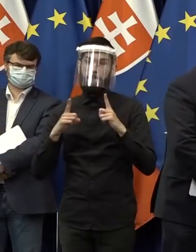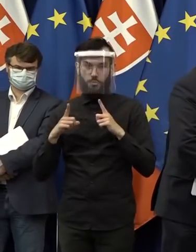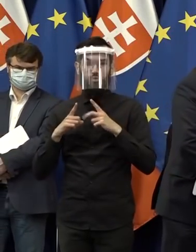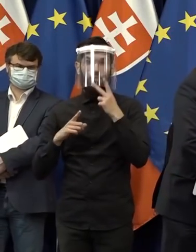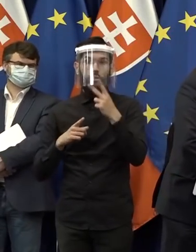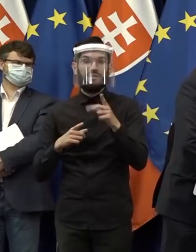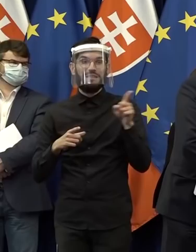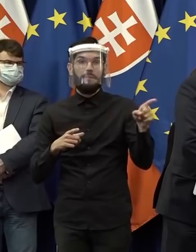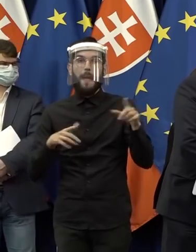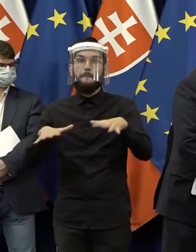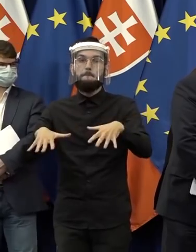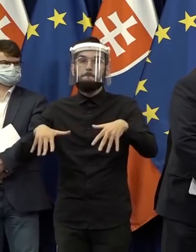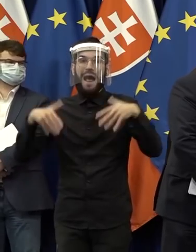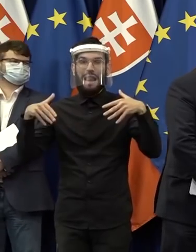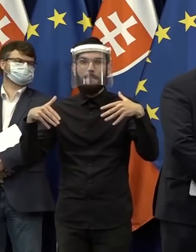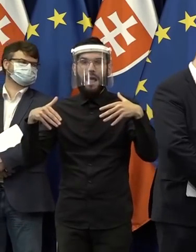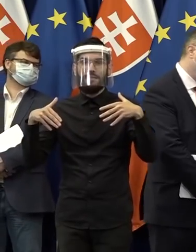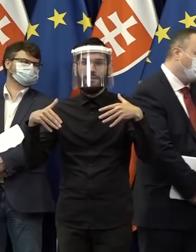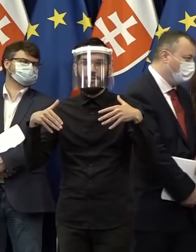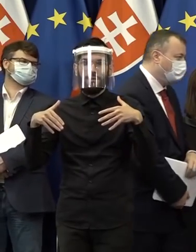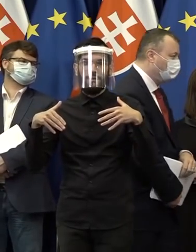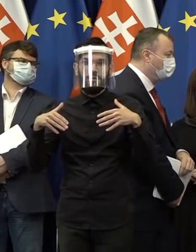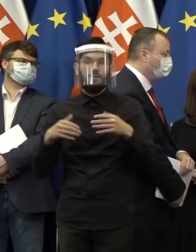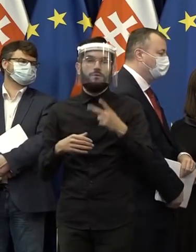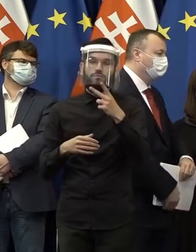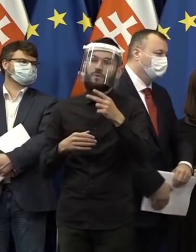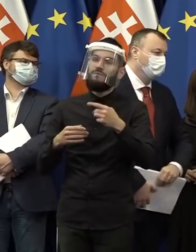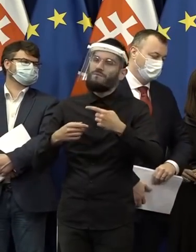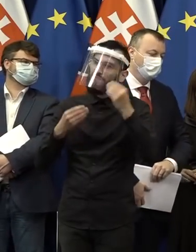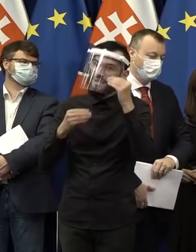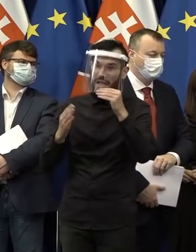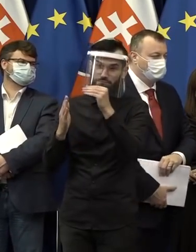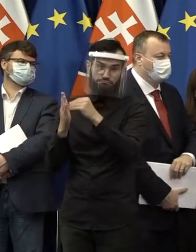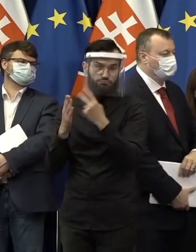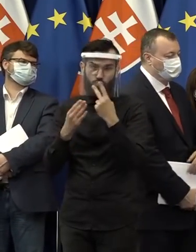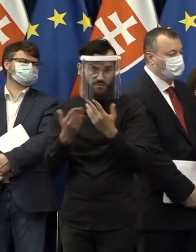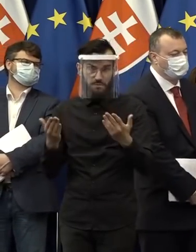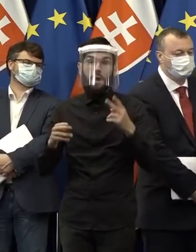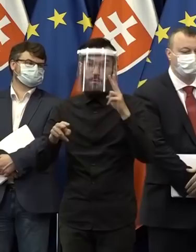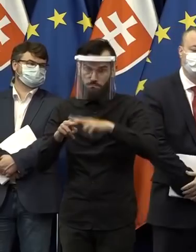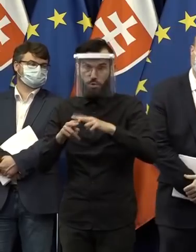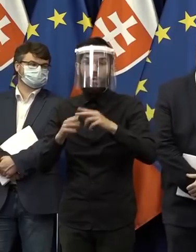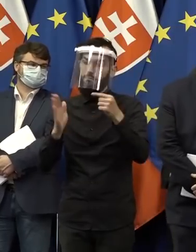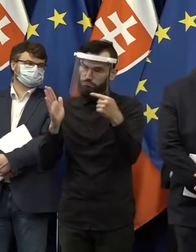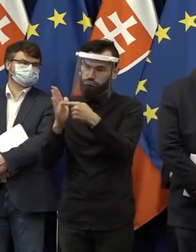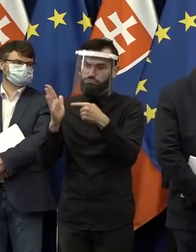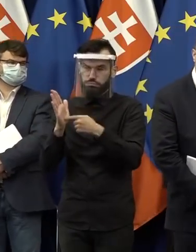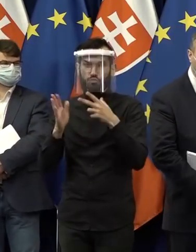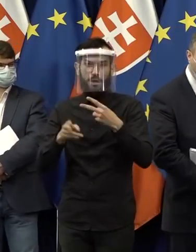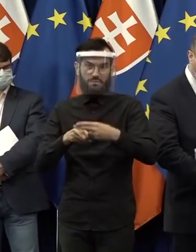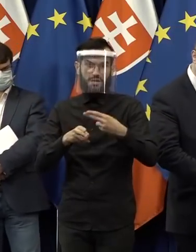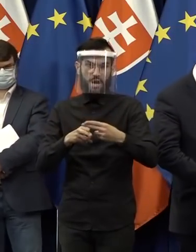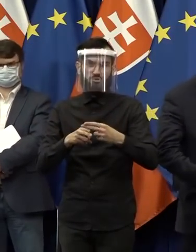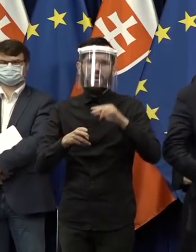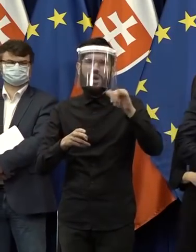teraz na rozprávu v parlamente, na schválenie, progrom vyhlásenia vlády. No a potom začneme realizovať body. Myslím si, že bude ešte